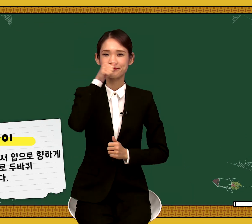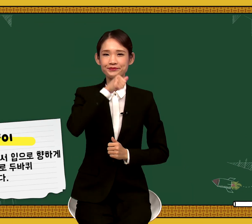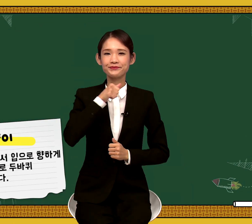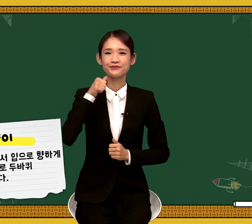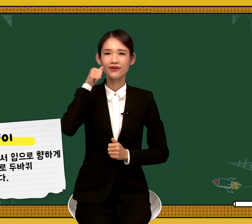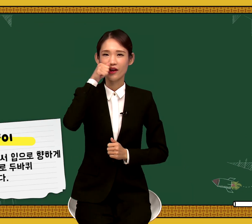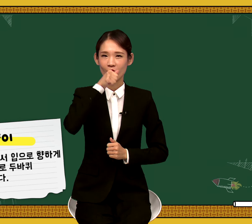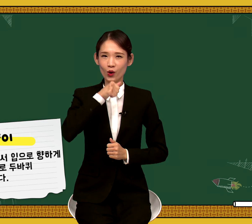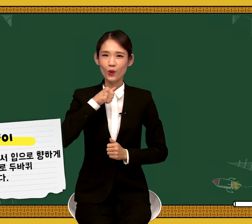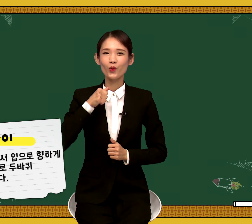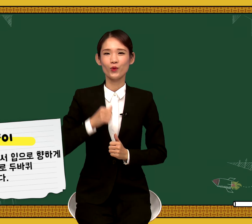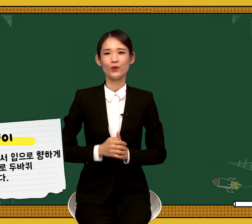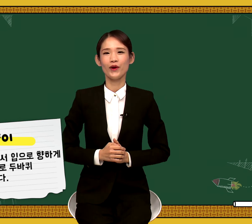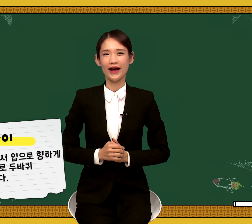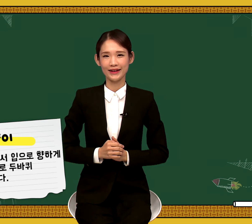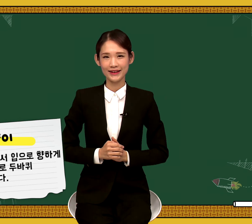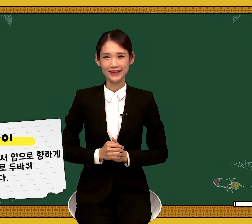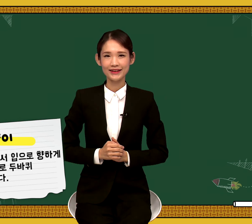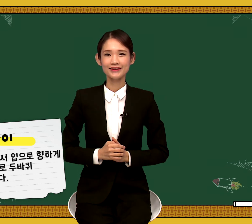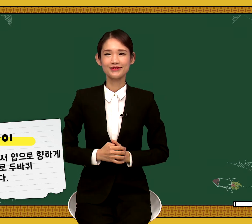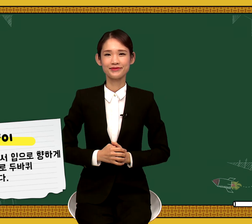고양이 고양이 고양이